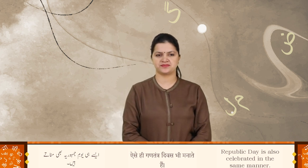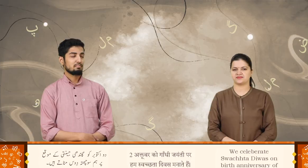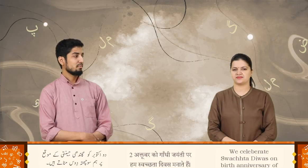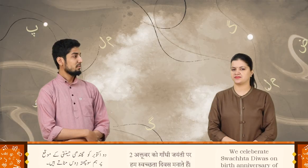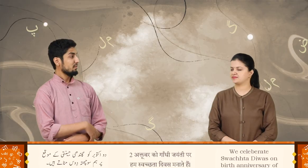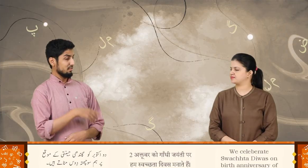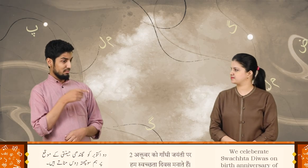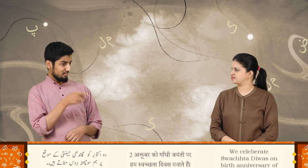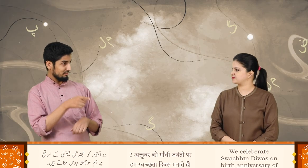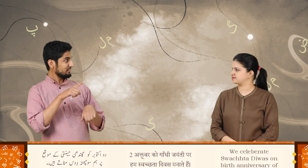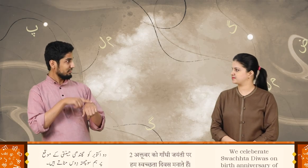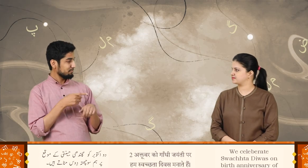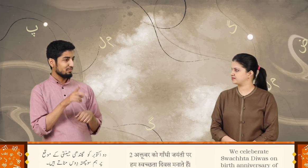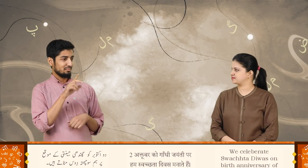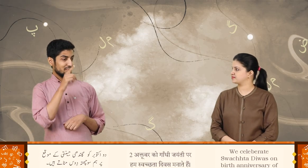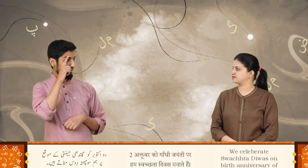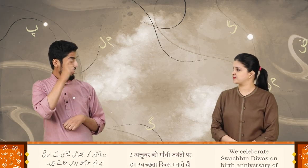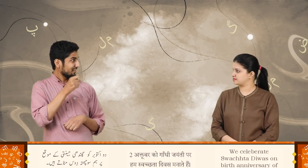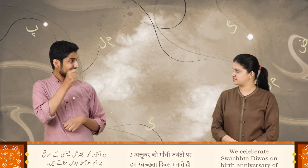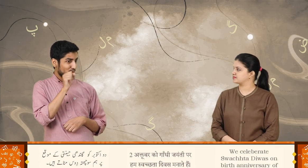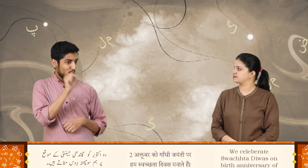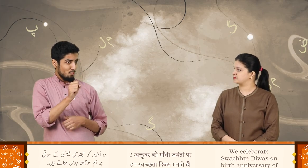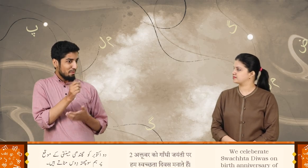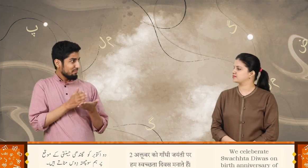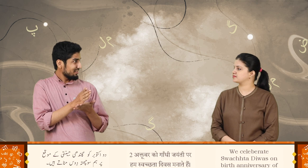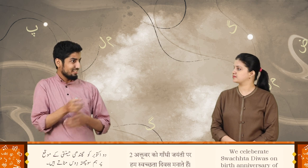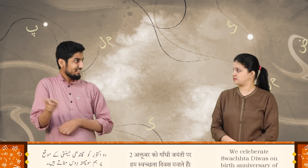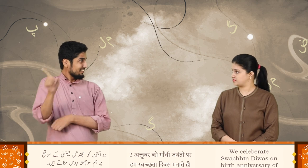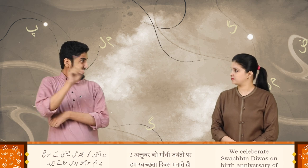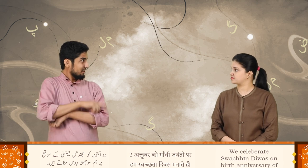دو اکتوبر کو گاندھی جہنتی کے موقع پر ہم سوکشتہ دیوس مناتے ہیں